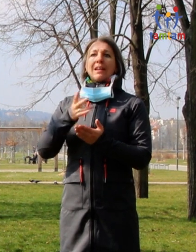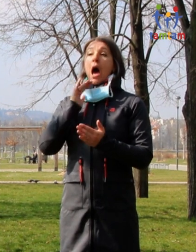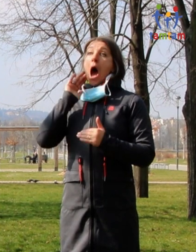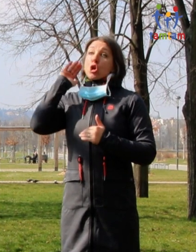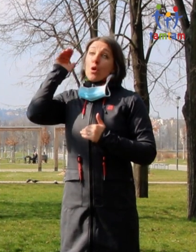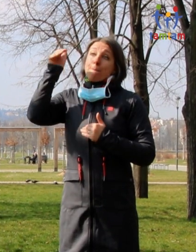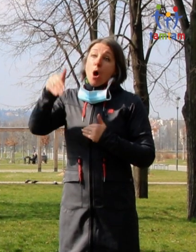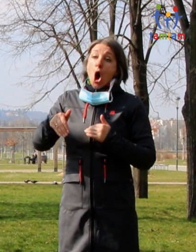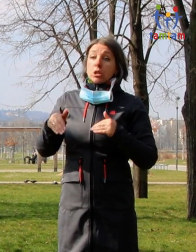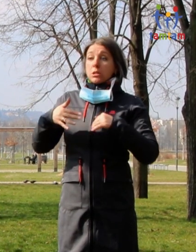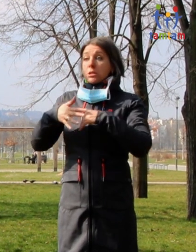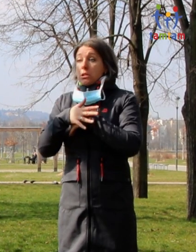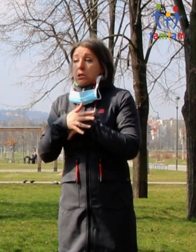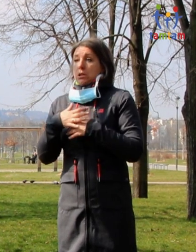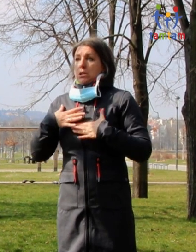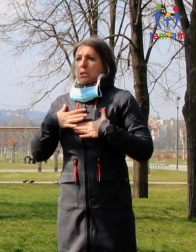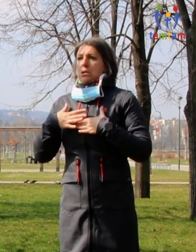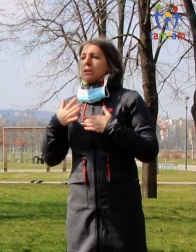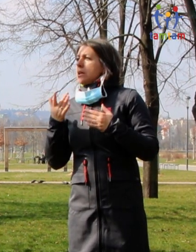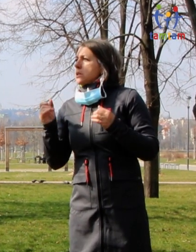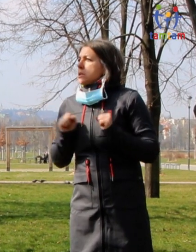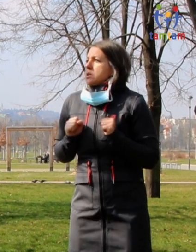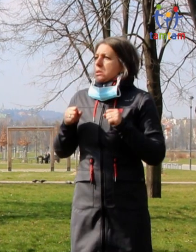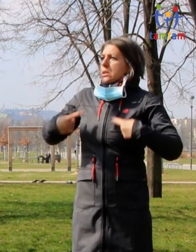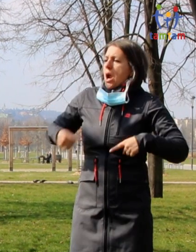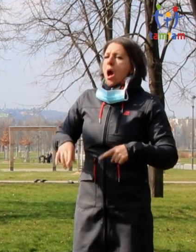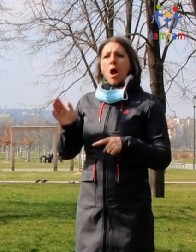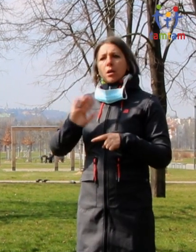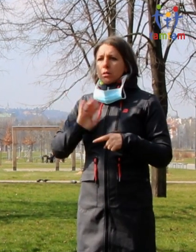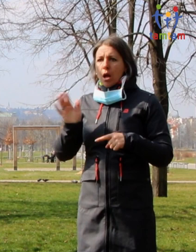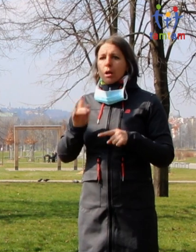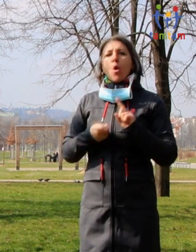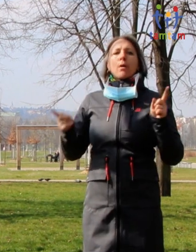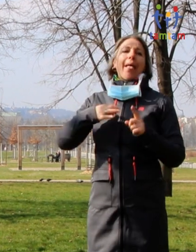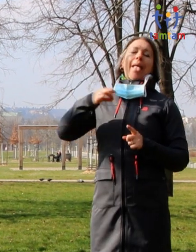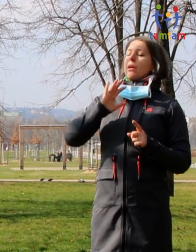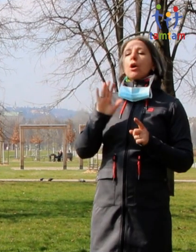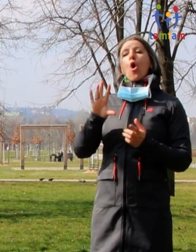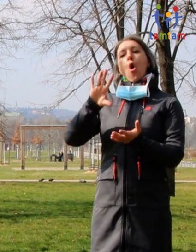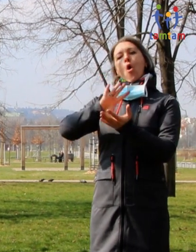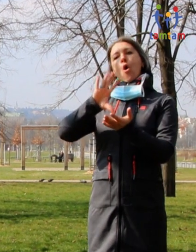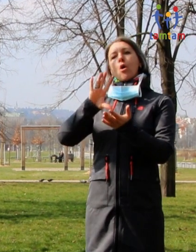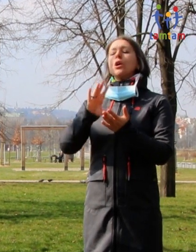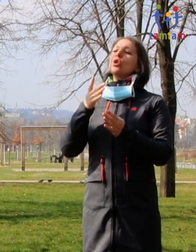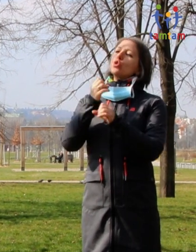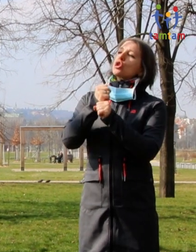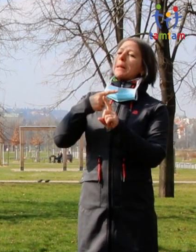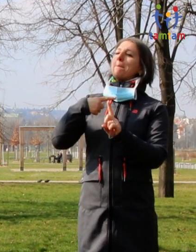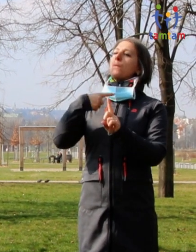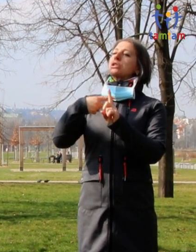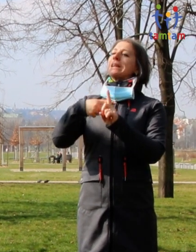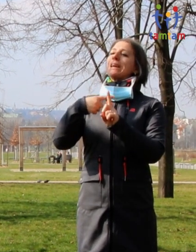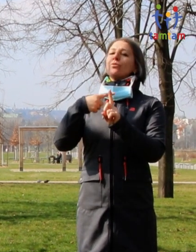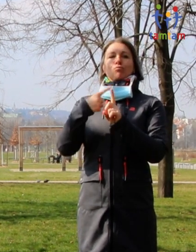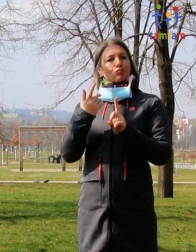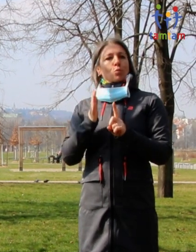zastaven tím strachem, udržovat si racionální myšlení, pozitivní myšlení, optimismus do budoucna